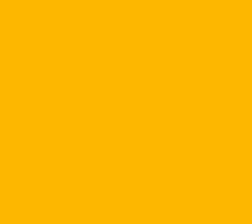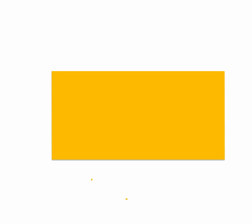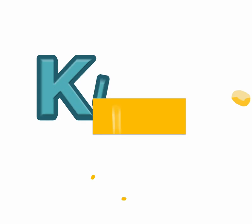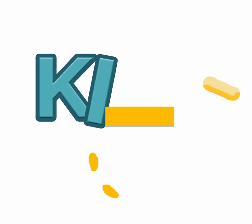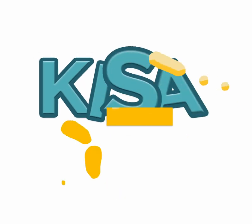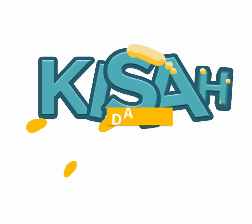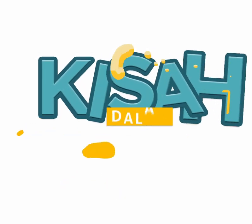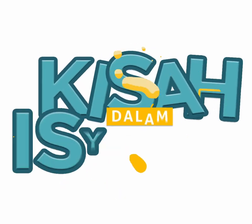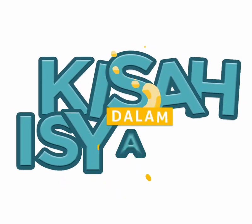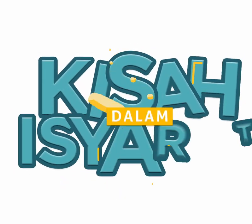Intro